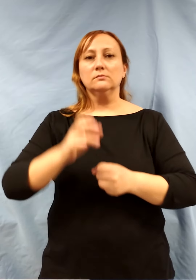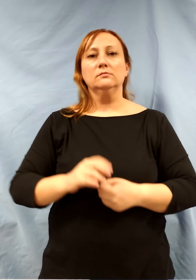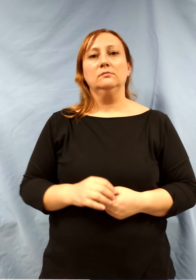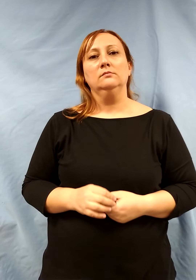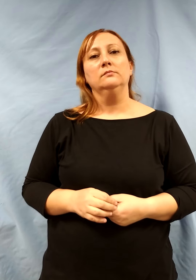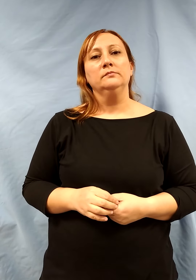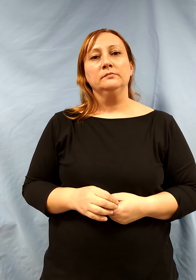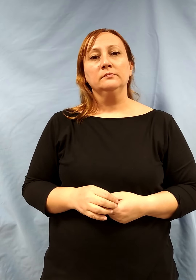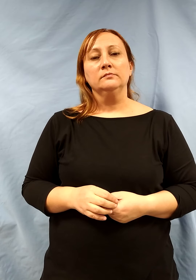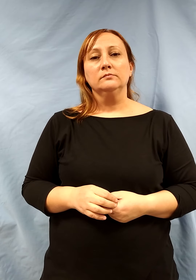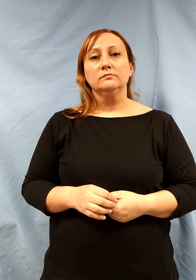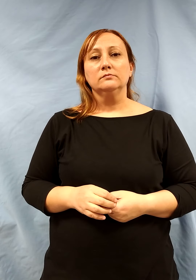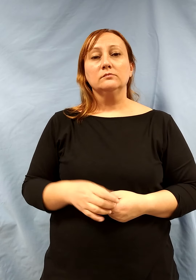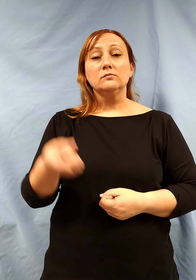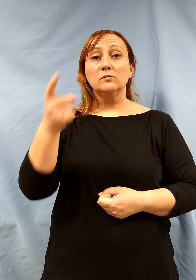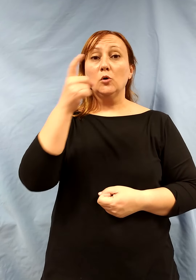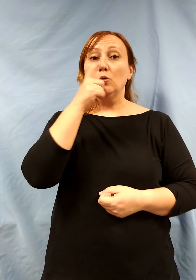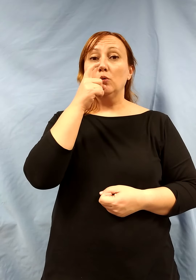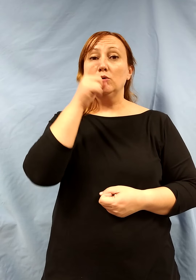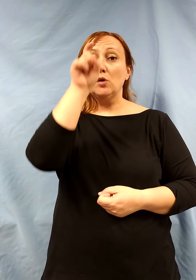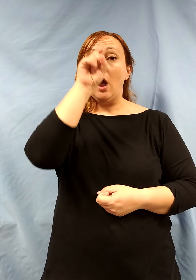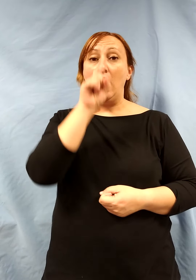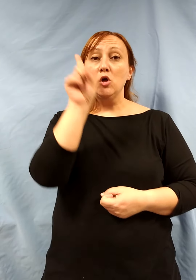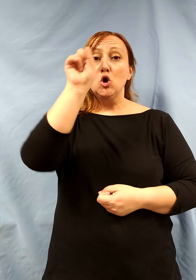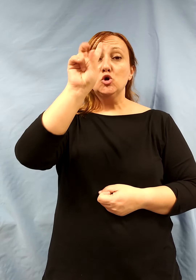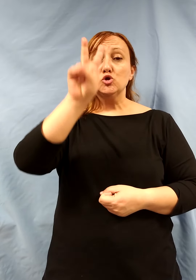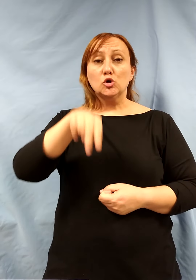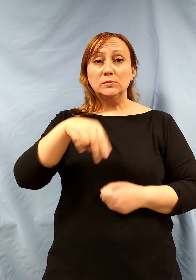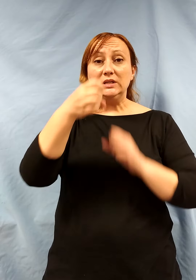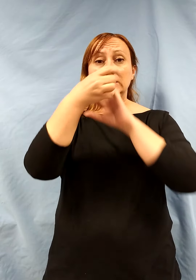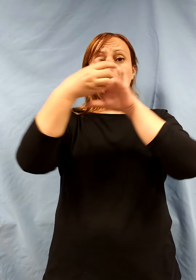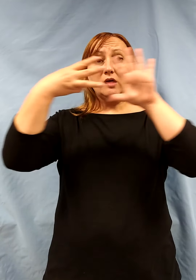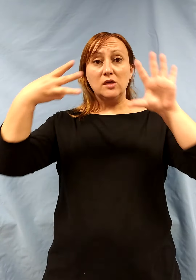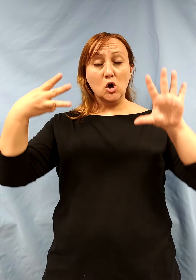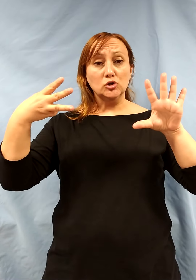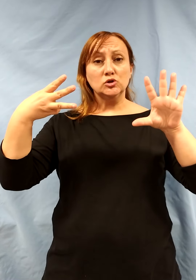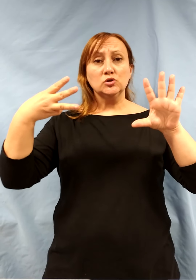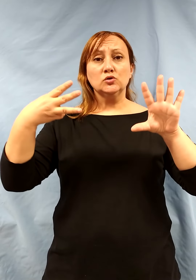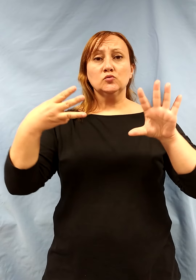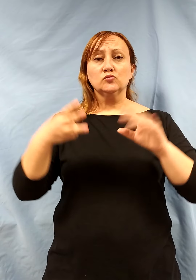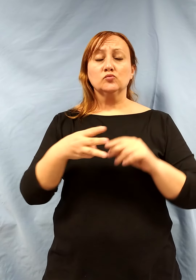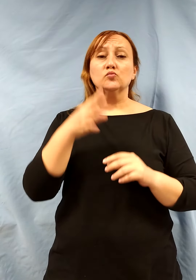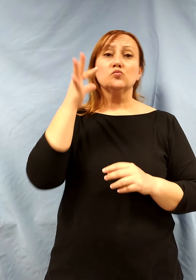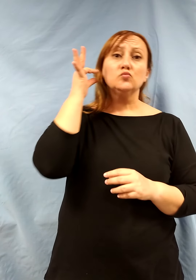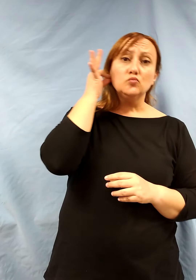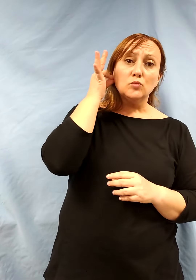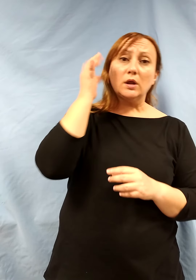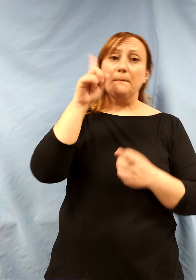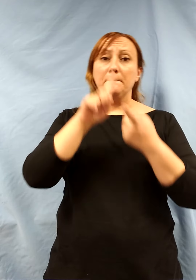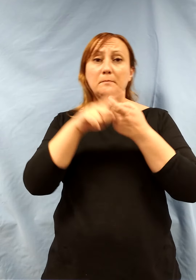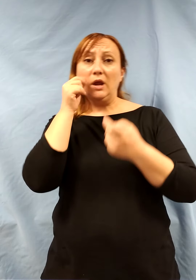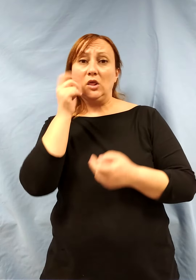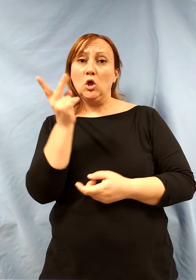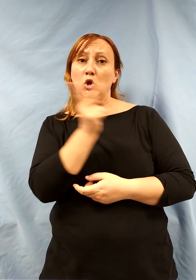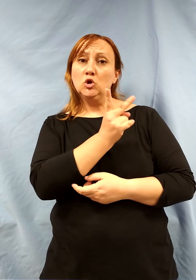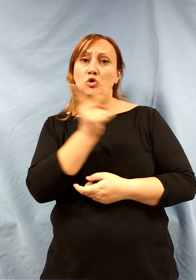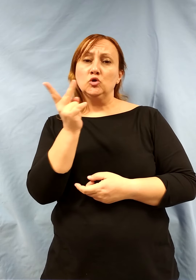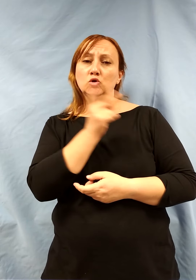En junio de 2018 Carmen y su marido Anunciaron el